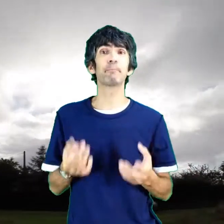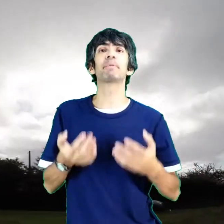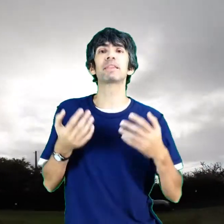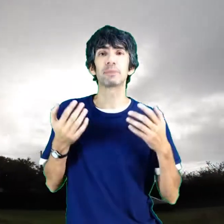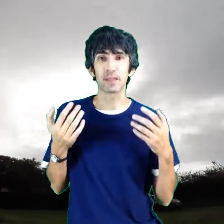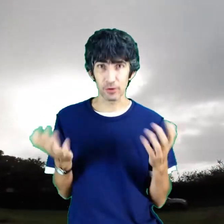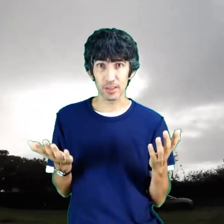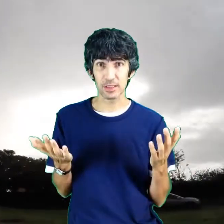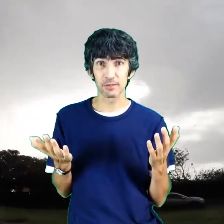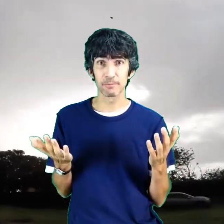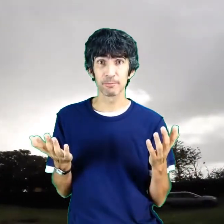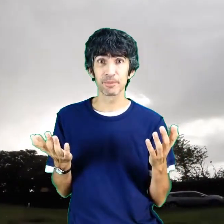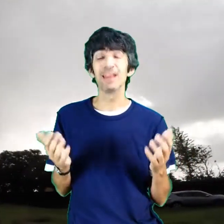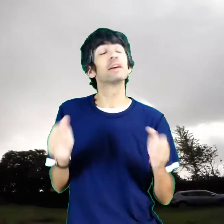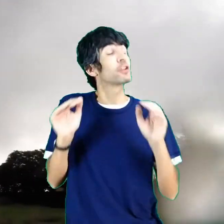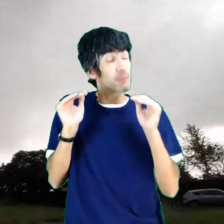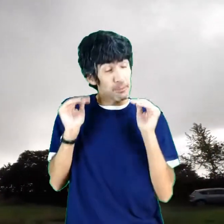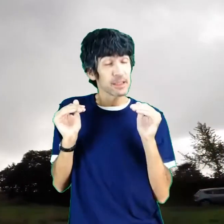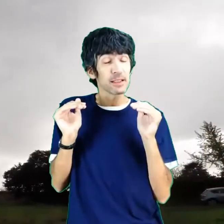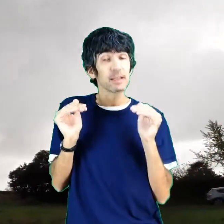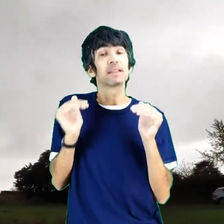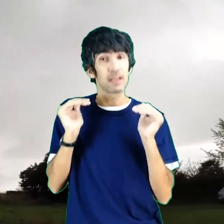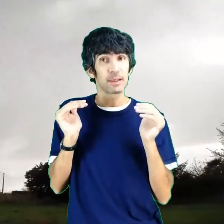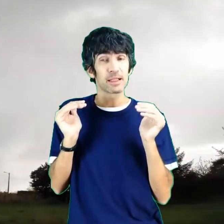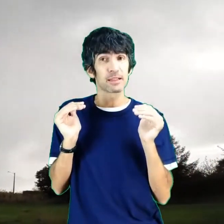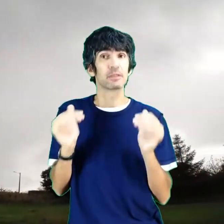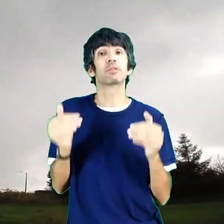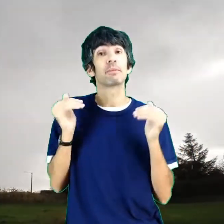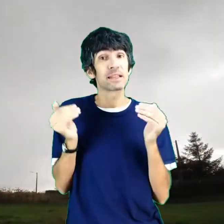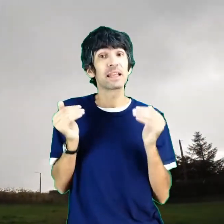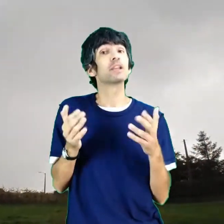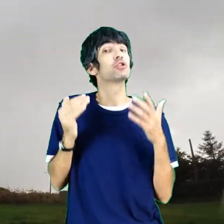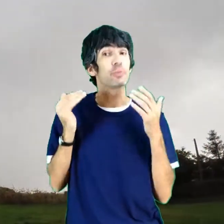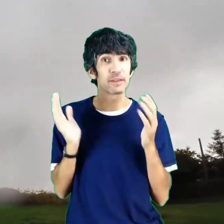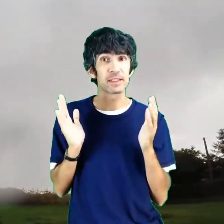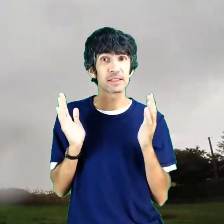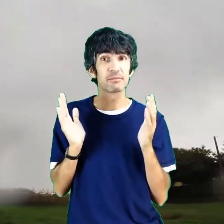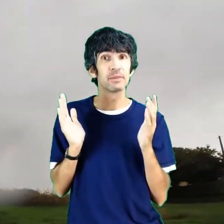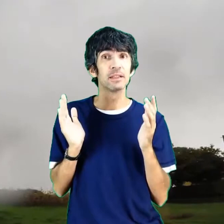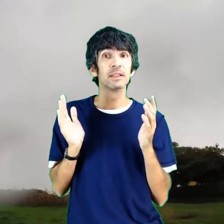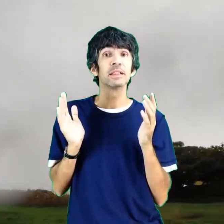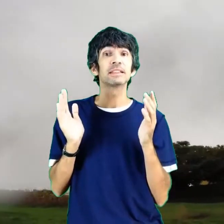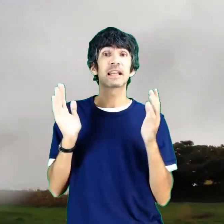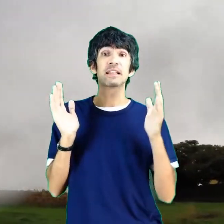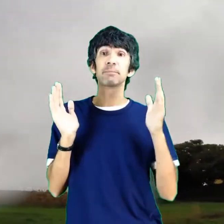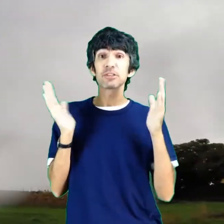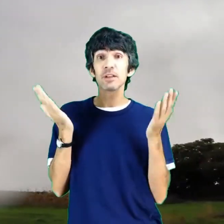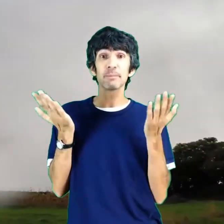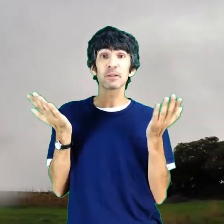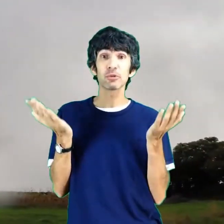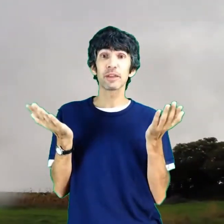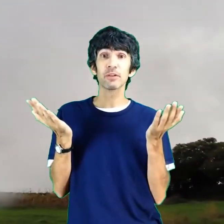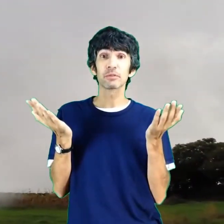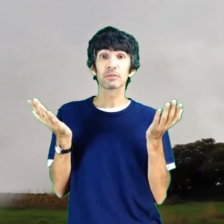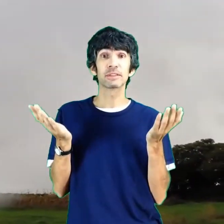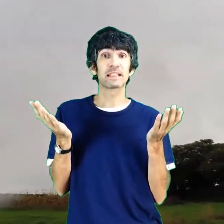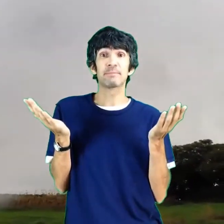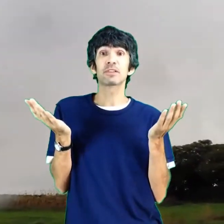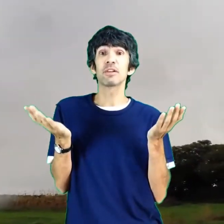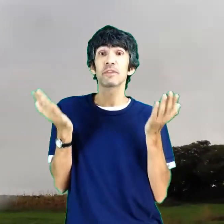precipitaciones, normalmente débiles, normalmente lloviznas. Tras el paso de la perturbación, tras el paso del